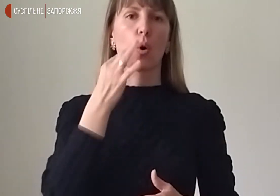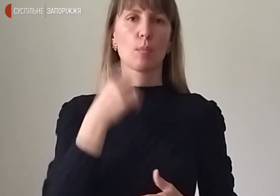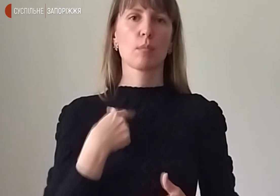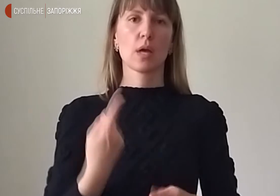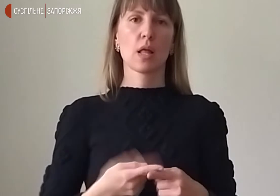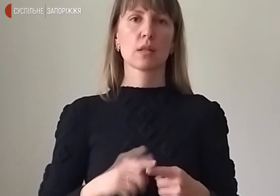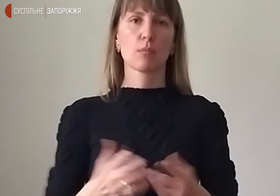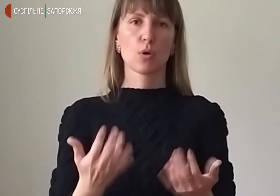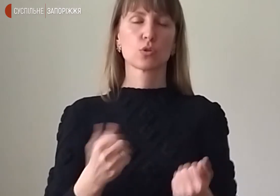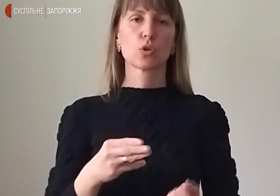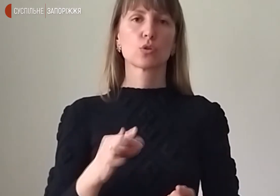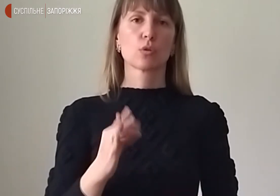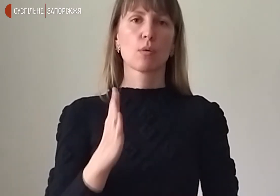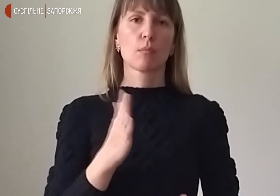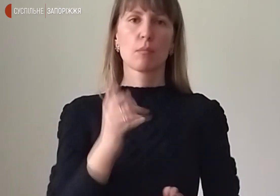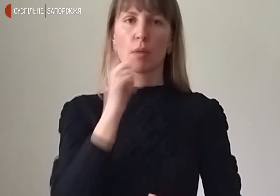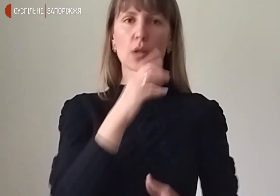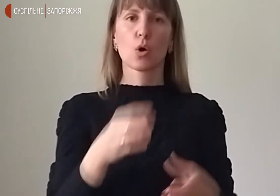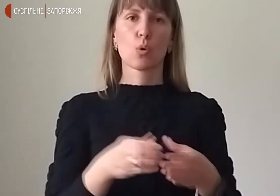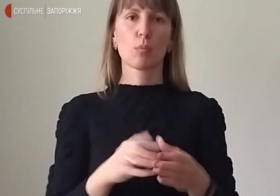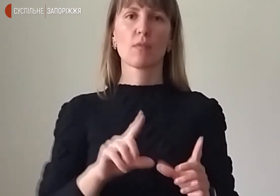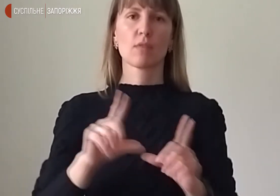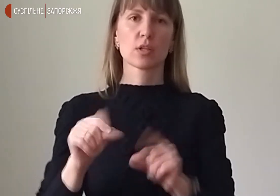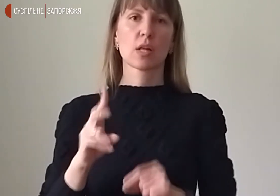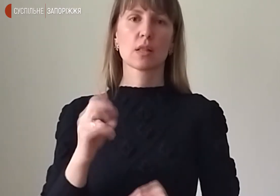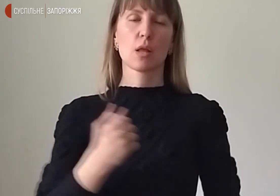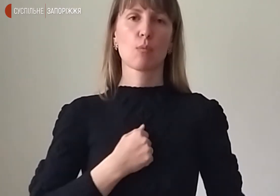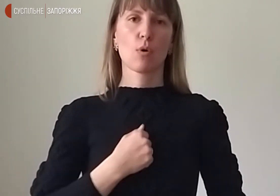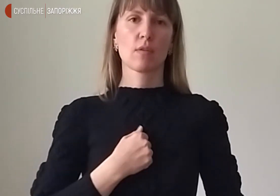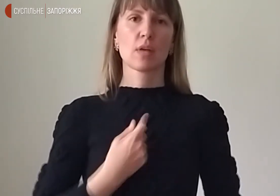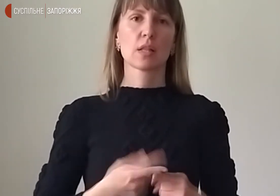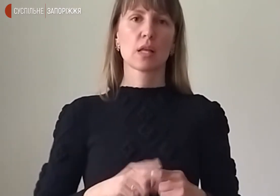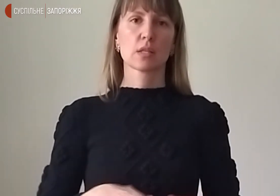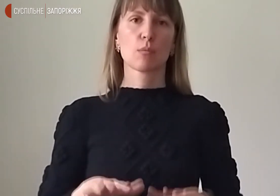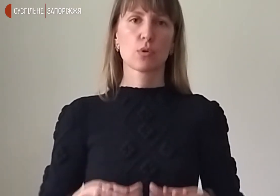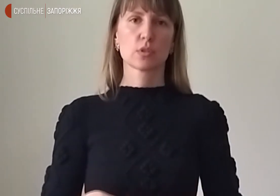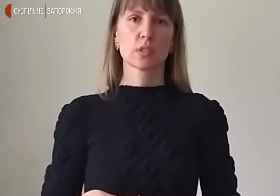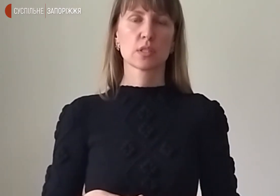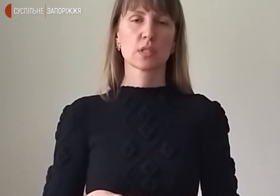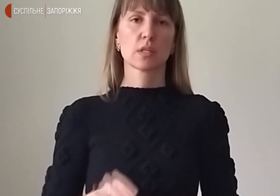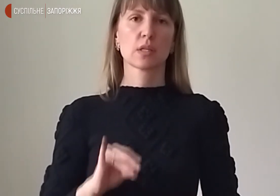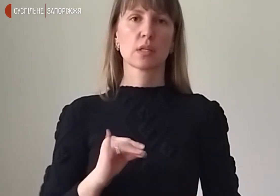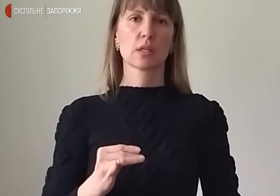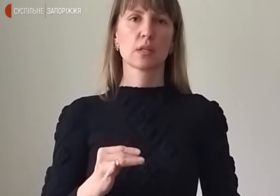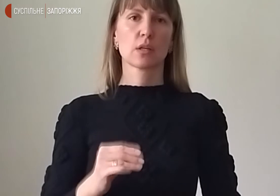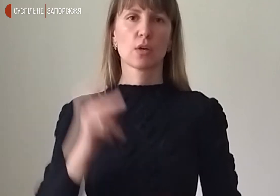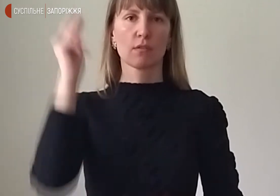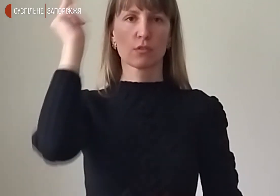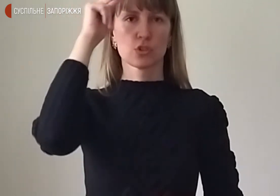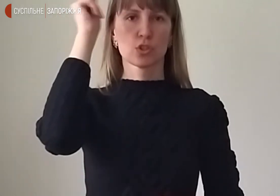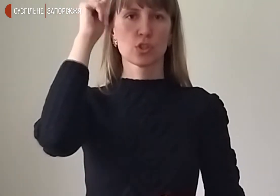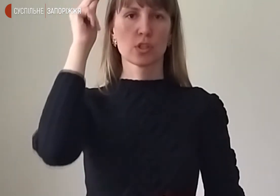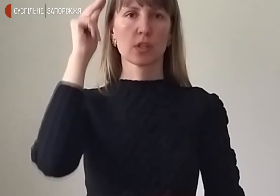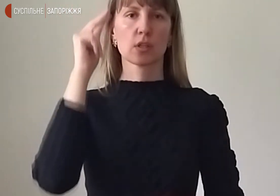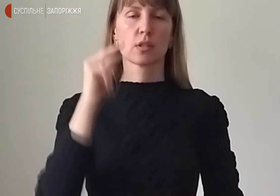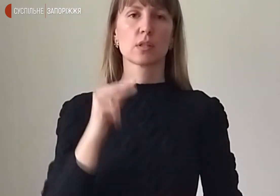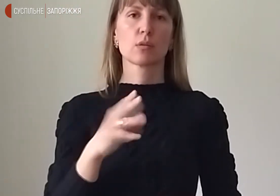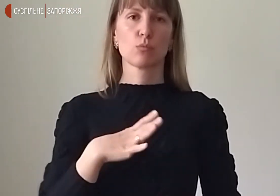отримали, то малими групами виїжджали на бойові, на ті позиції. І вчились. Було страшно,